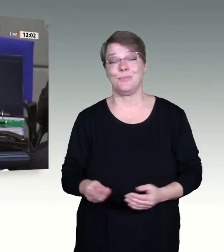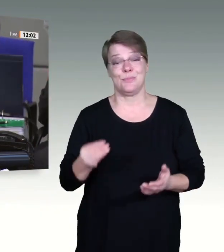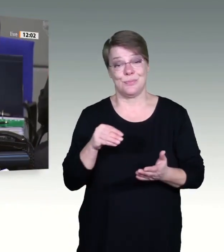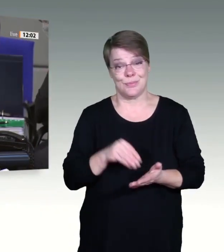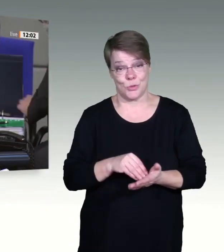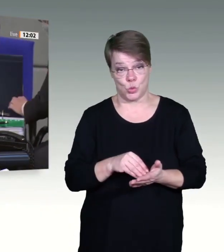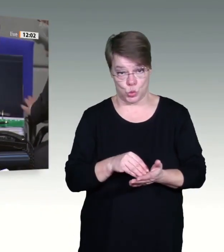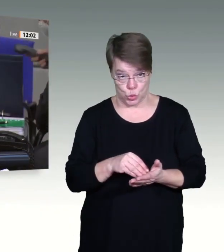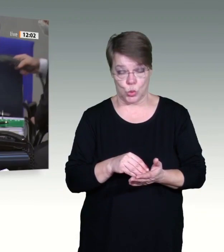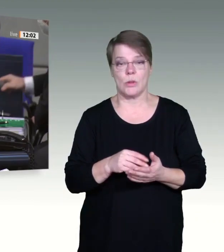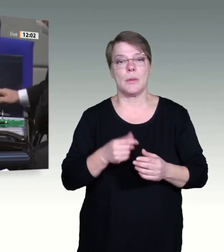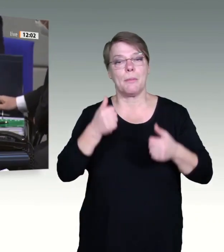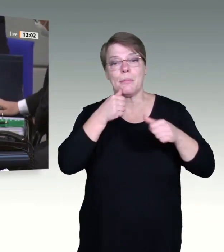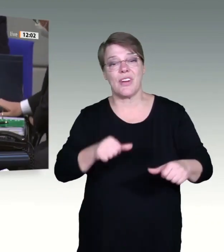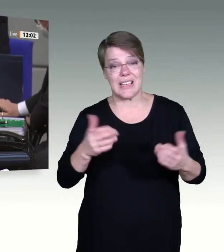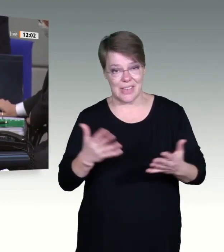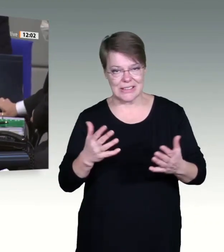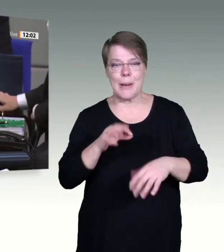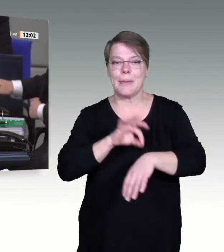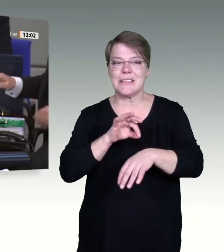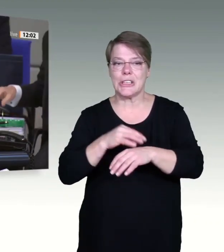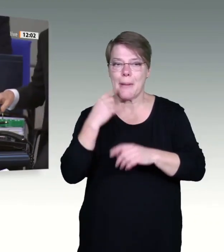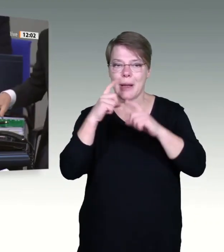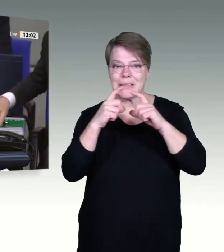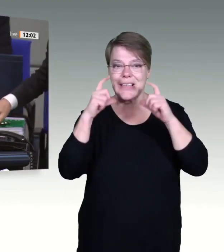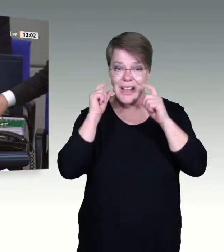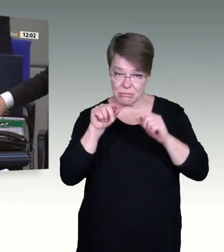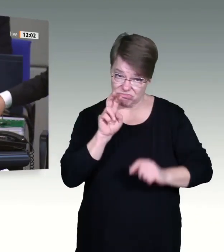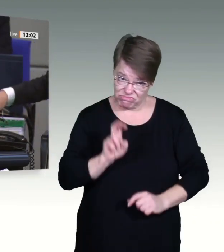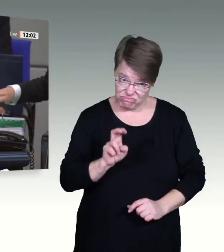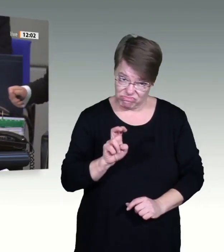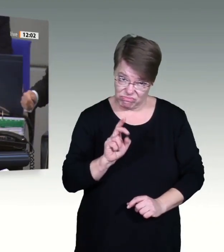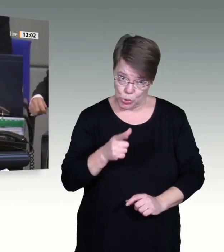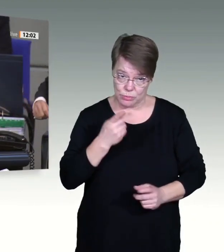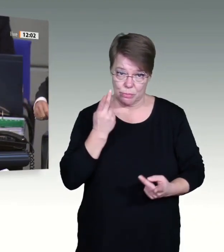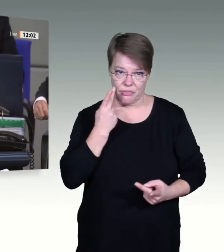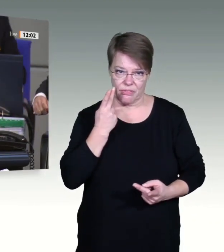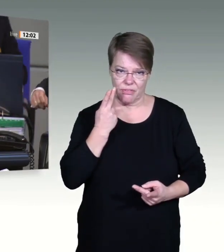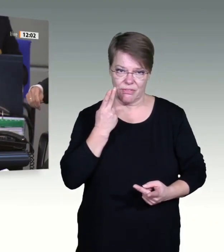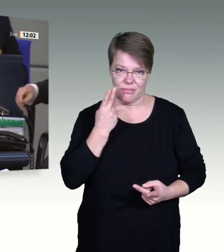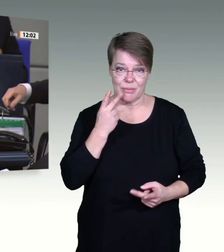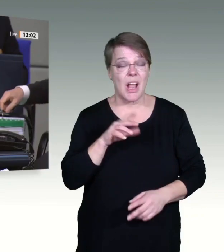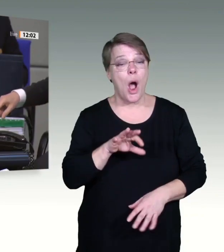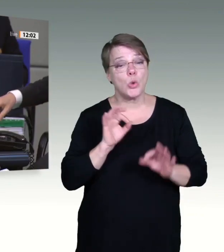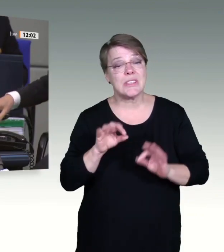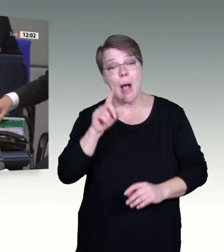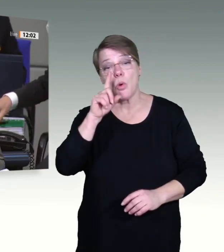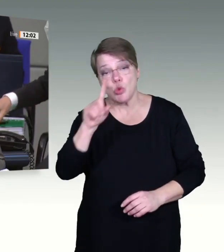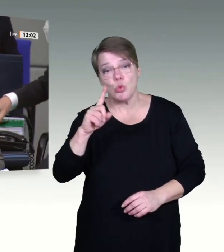Ihnen bekannten Vorschriften zur Befreiung von der Maskenpflicht aus medizinischen Gründen sind unverändert geblieben.